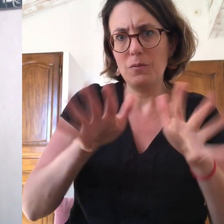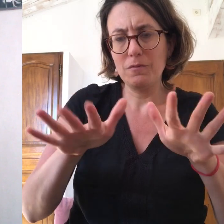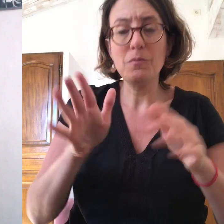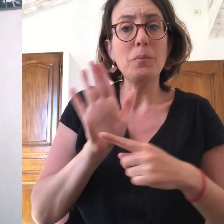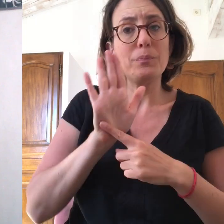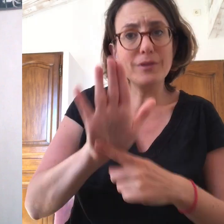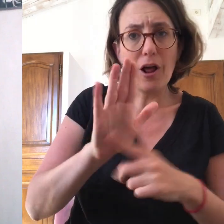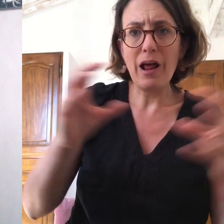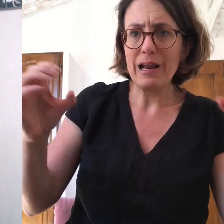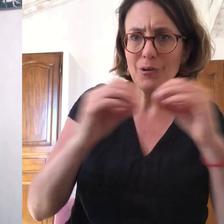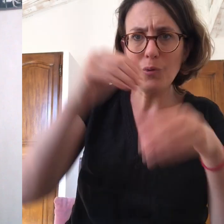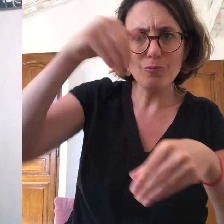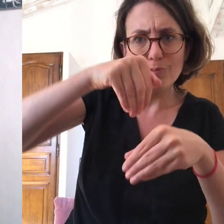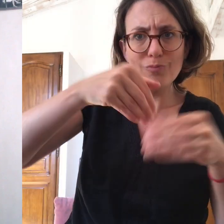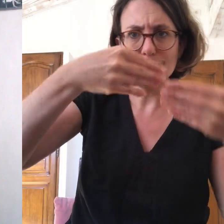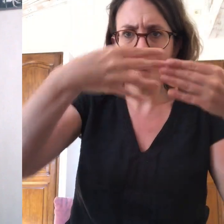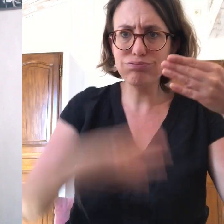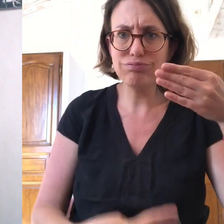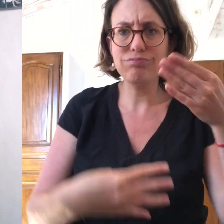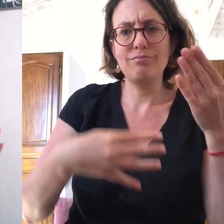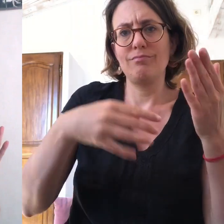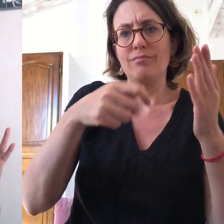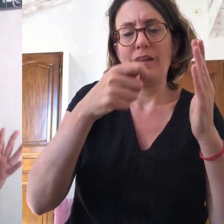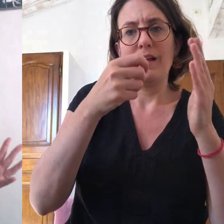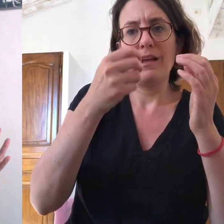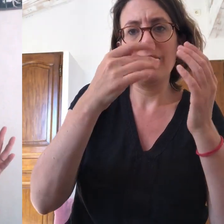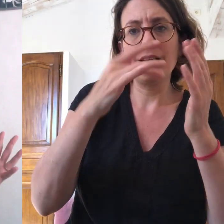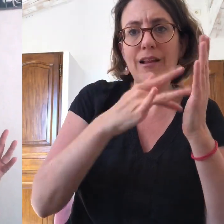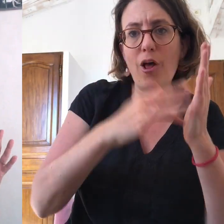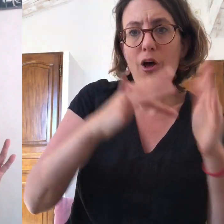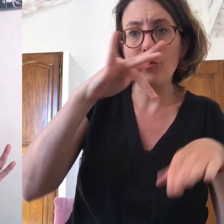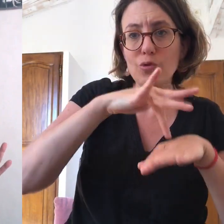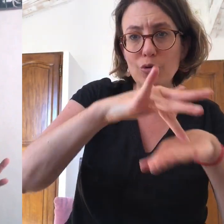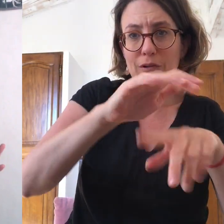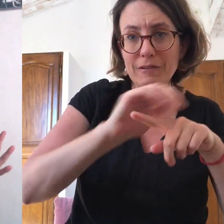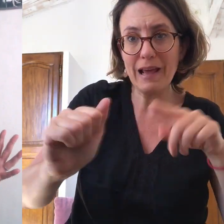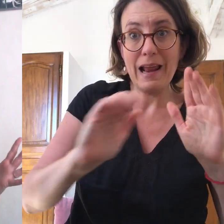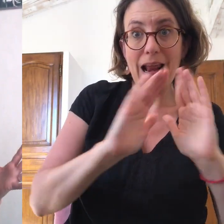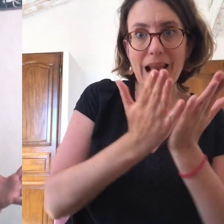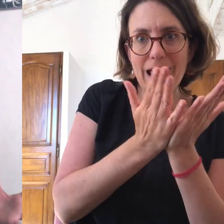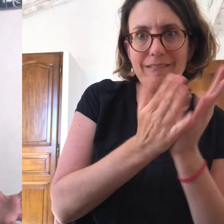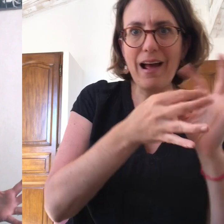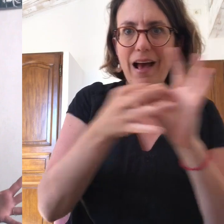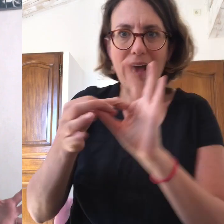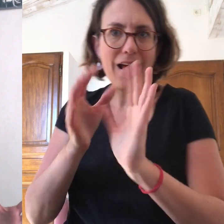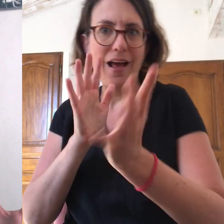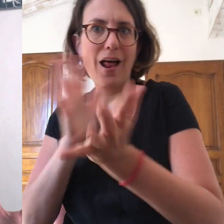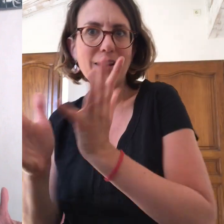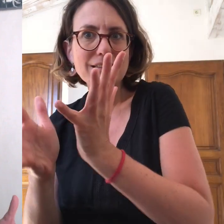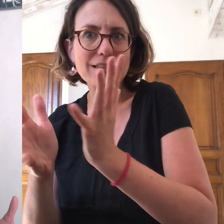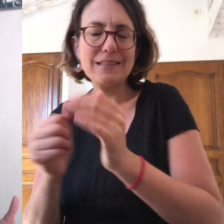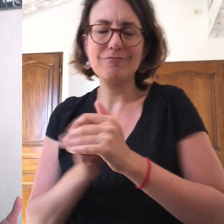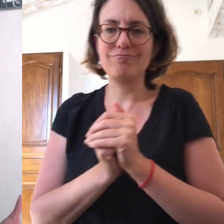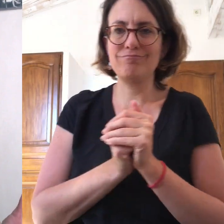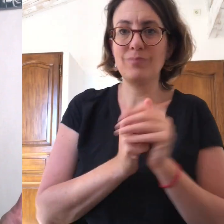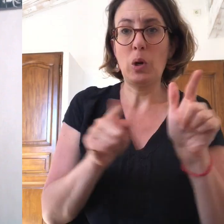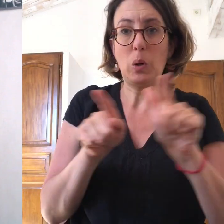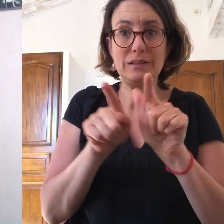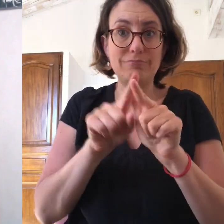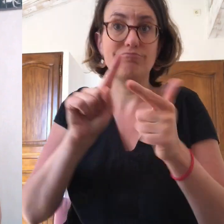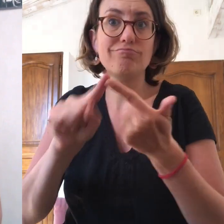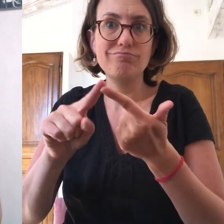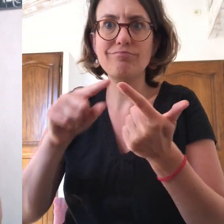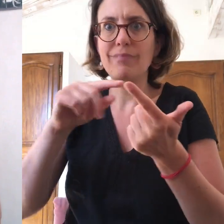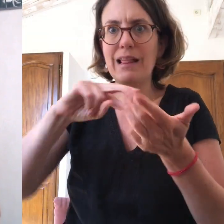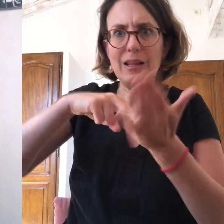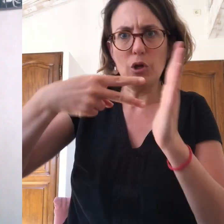en langue des signes française, mais aussi pour mieux comprendre et connaître comment utiliser l'application Include pour les